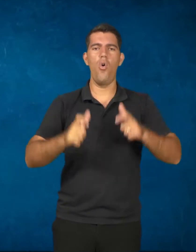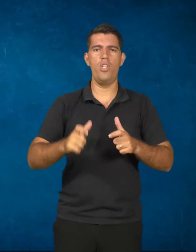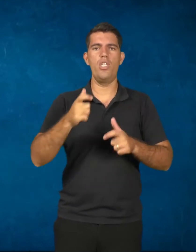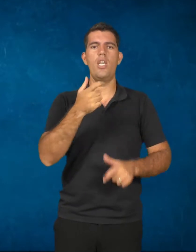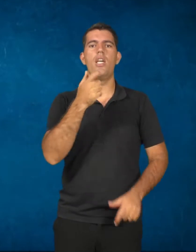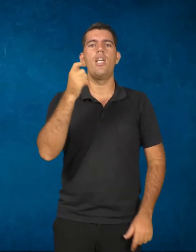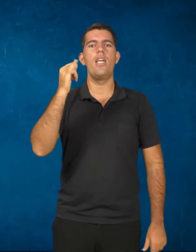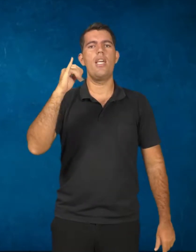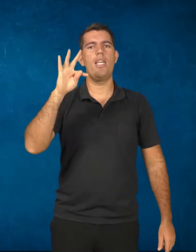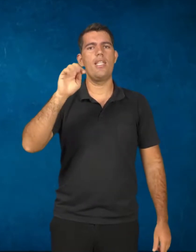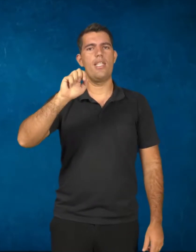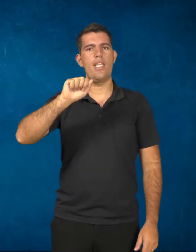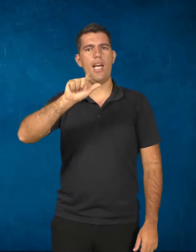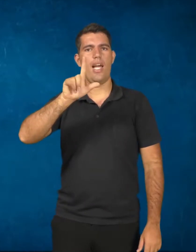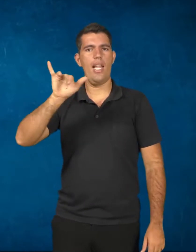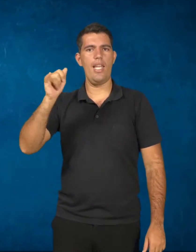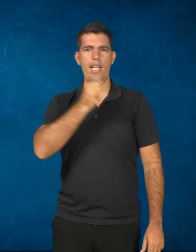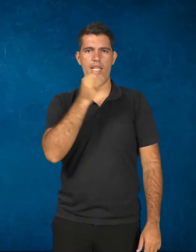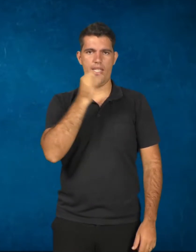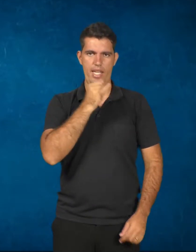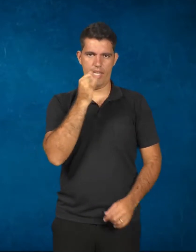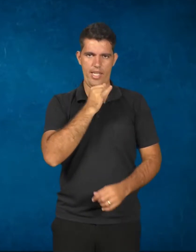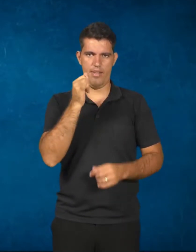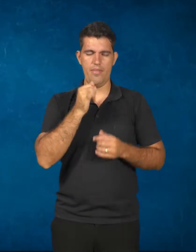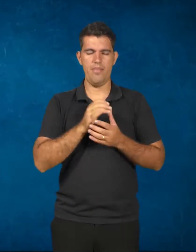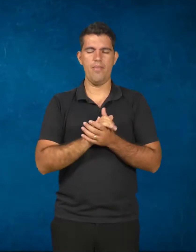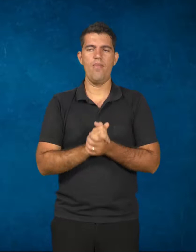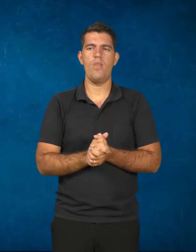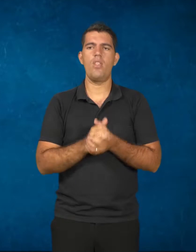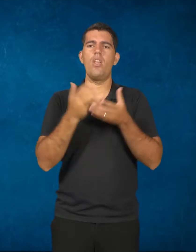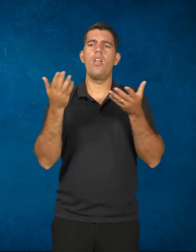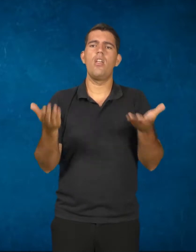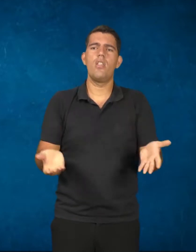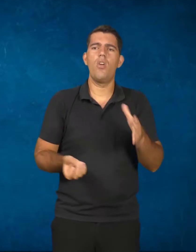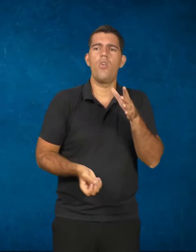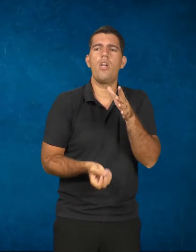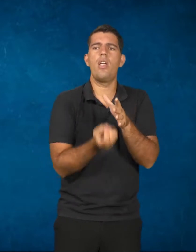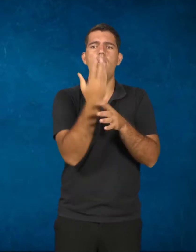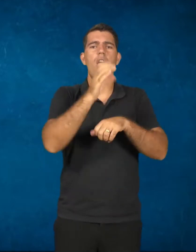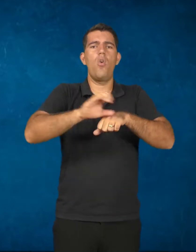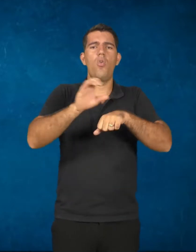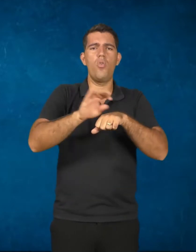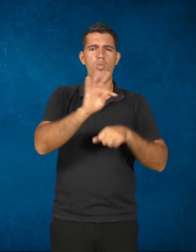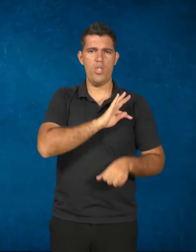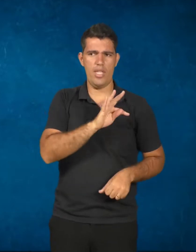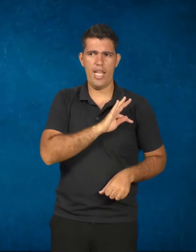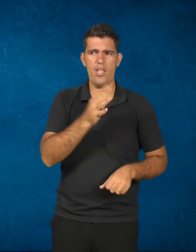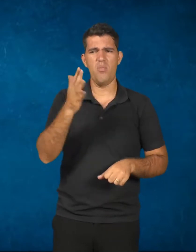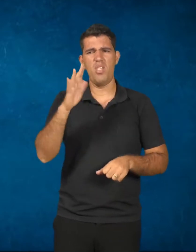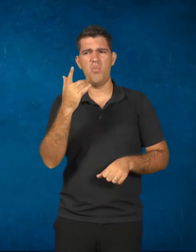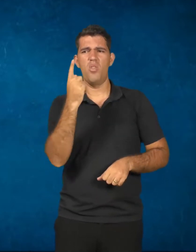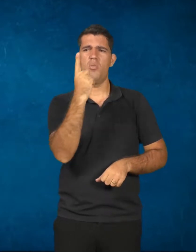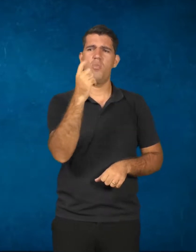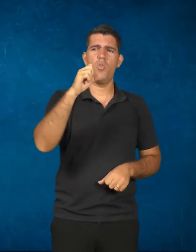Para criar o curso técnico na área de saúde da Escola Politécnica Joaquim Venâncio, lá pelos isos de 1988,